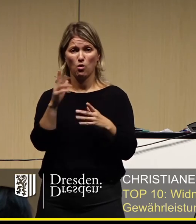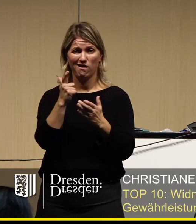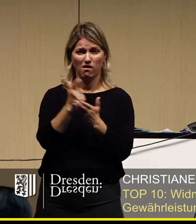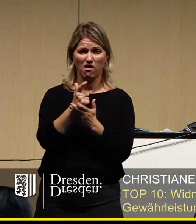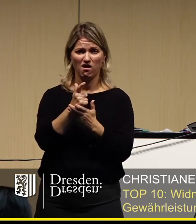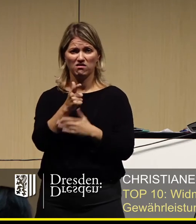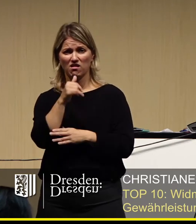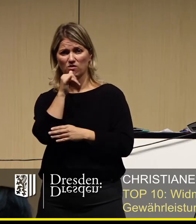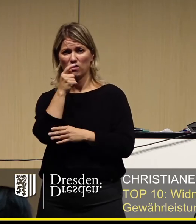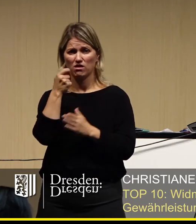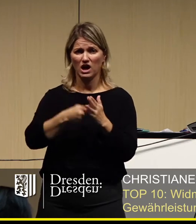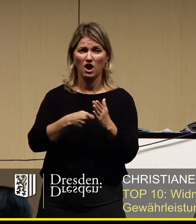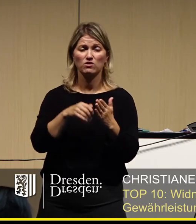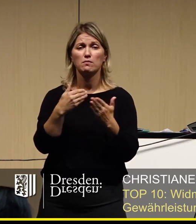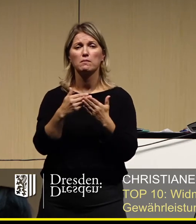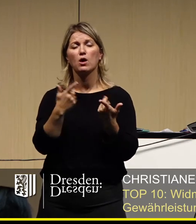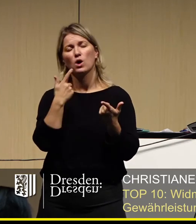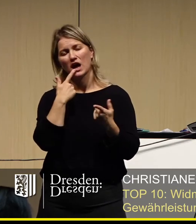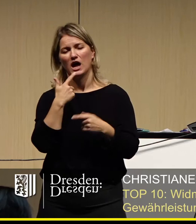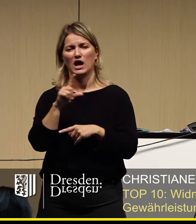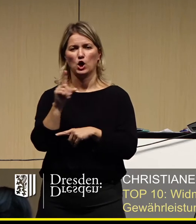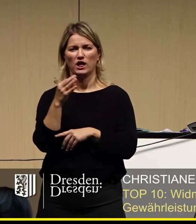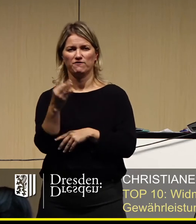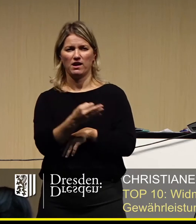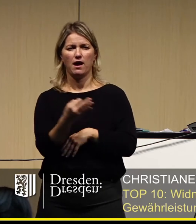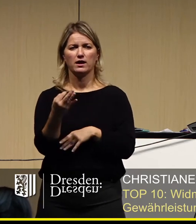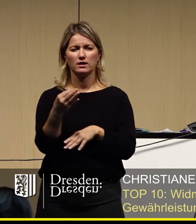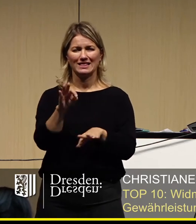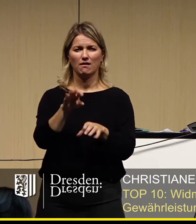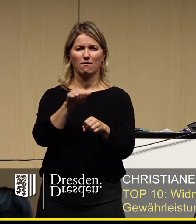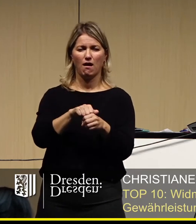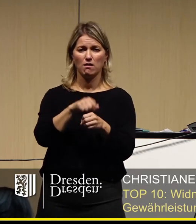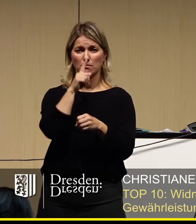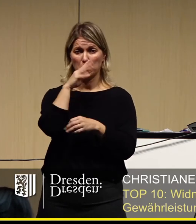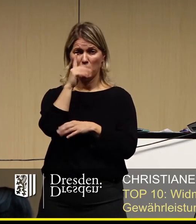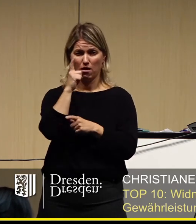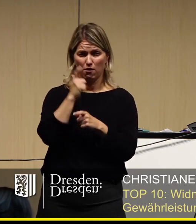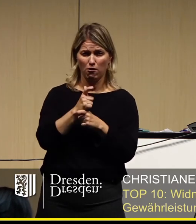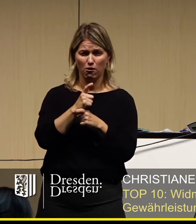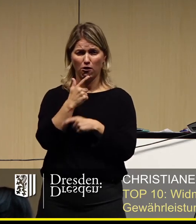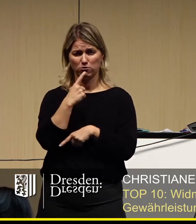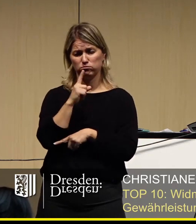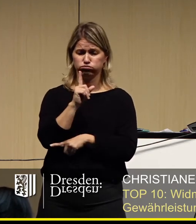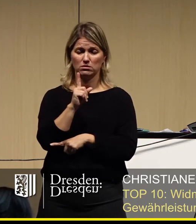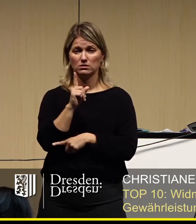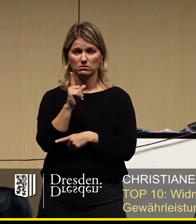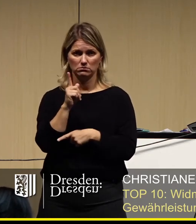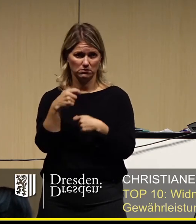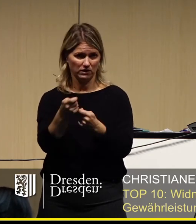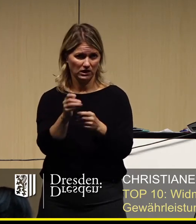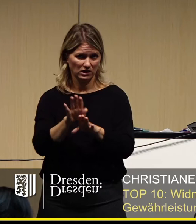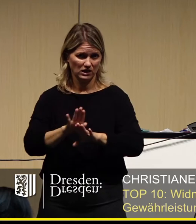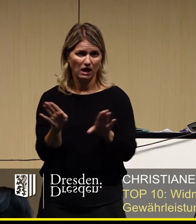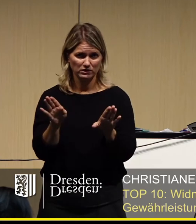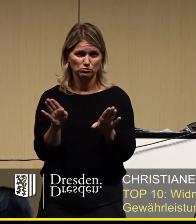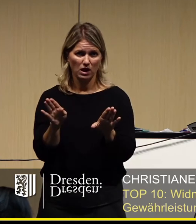mehr möglich. Also der Glühwein schon noch, aber härtere Sachen können auch nicht mehr ausgeschenkt werden. Das